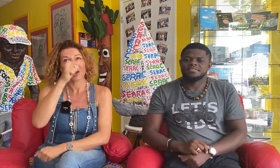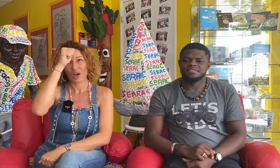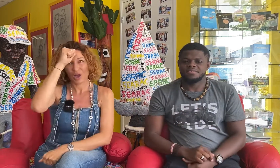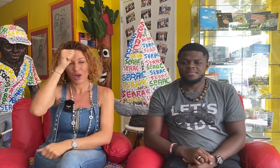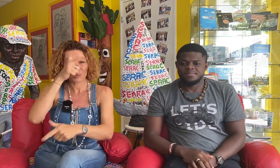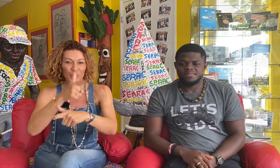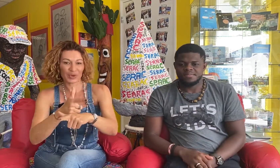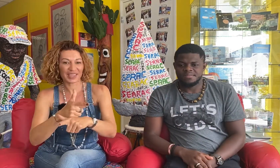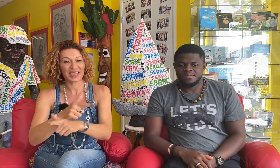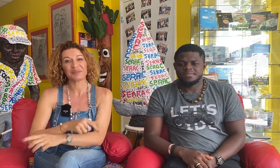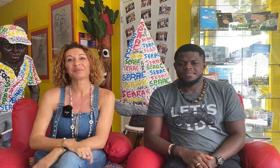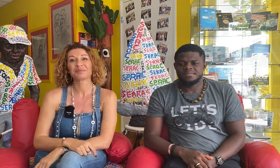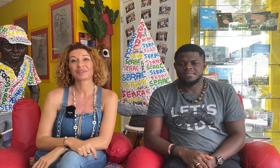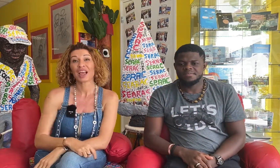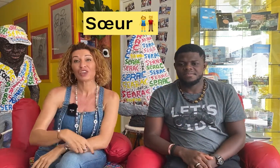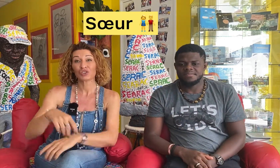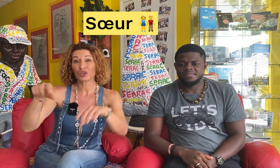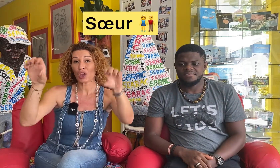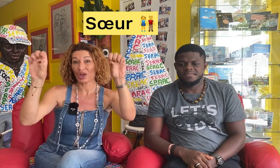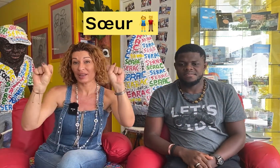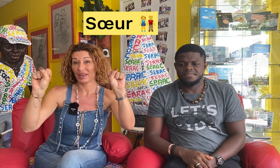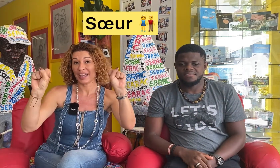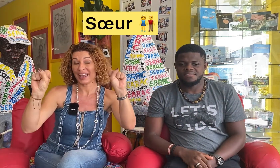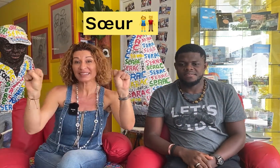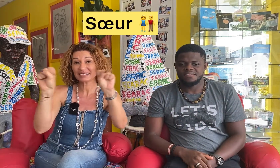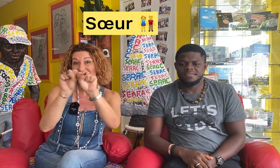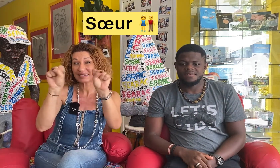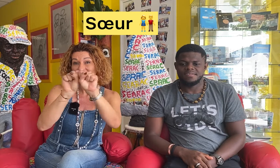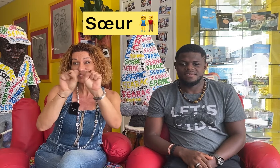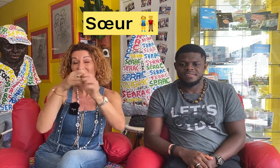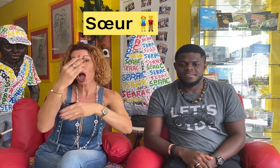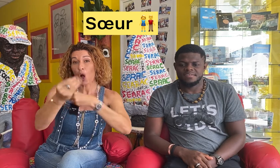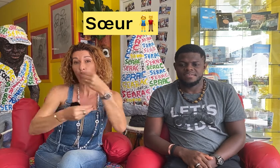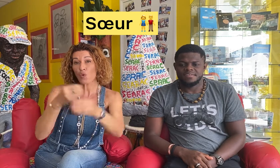Hop. Ok. Sœur, s'il te'il